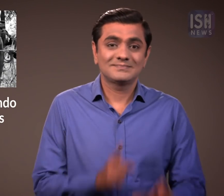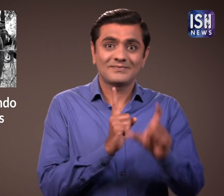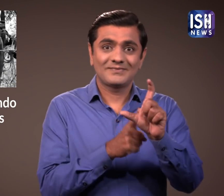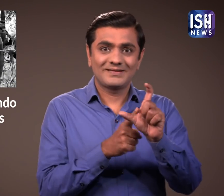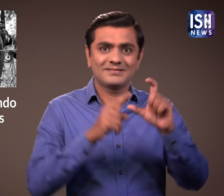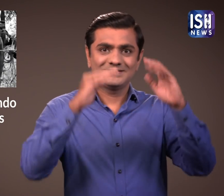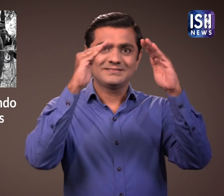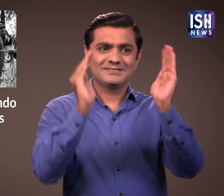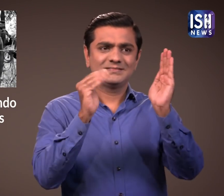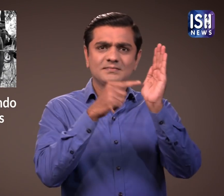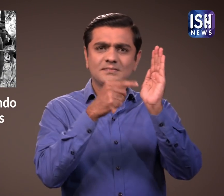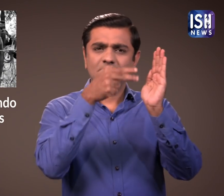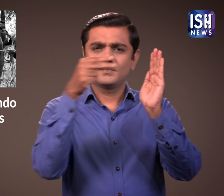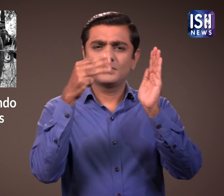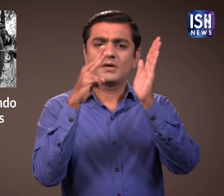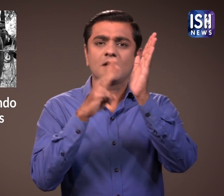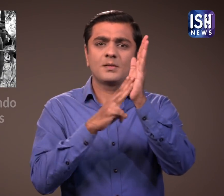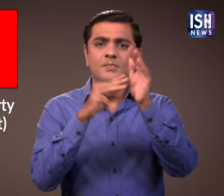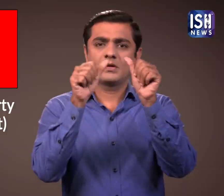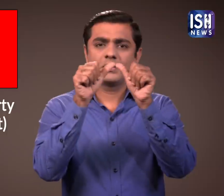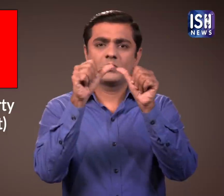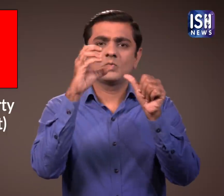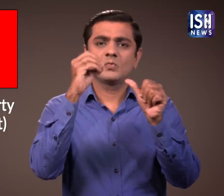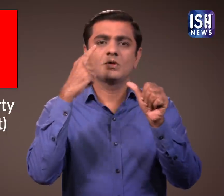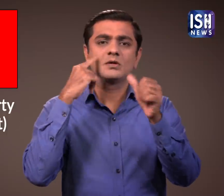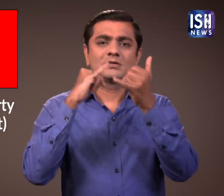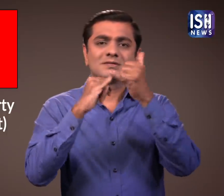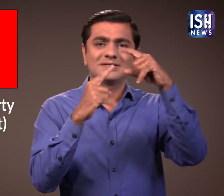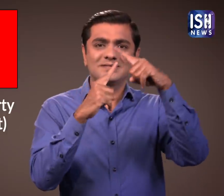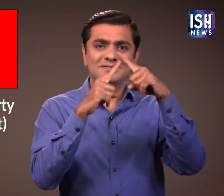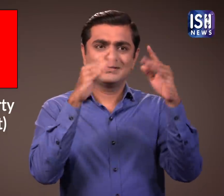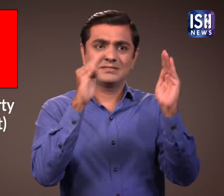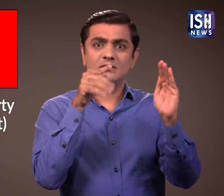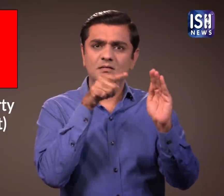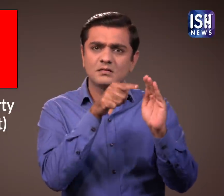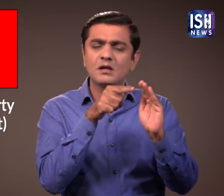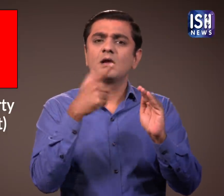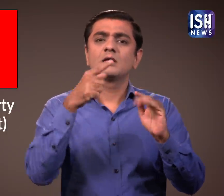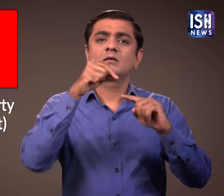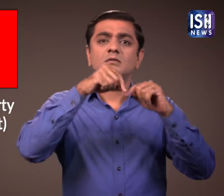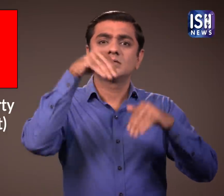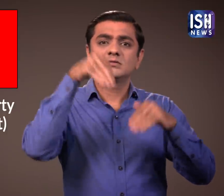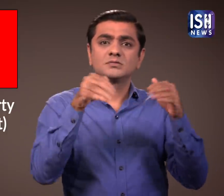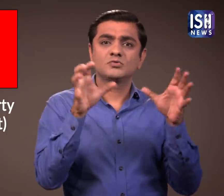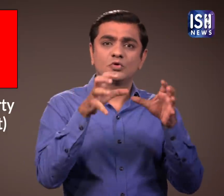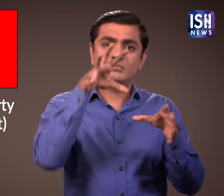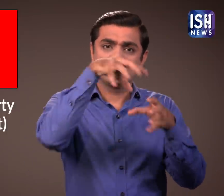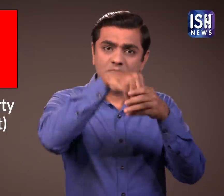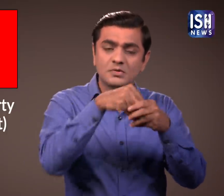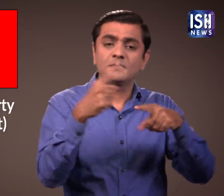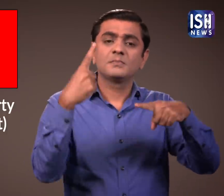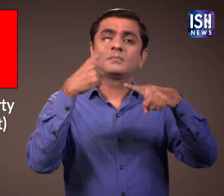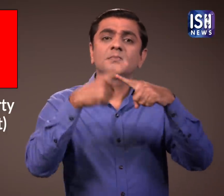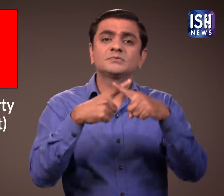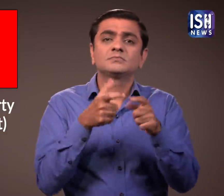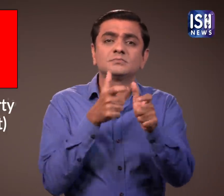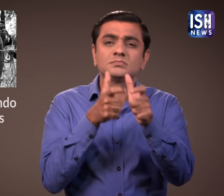Communist Party of India माववादी यह भारत का एक राजनितिक दल है और एक उग्रवादी संकठन भी है